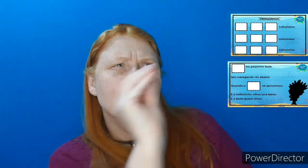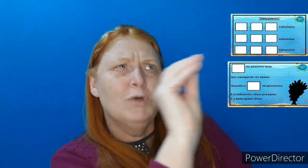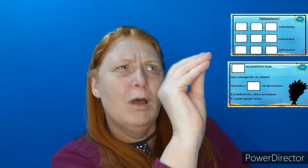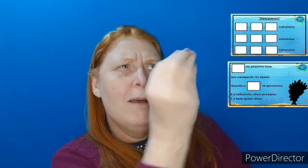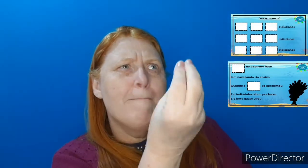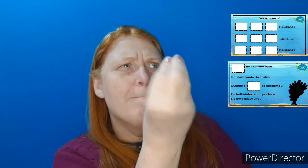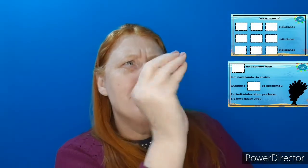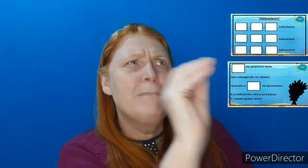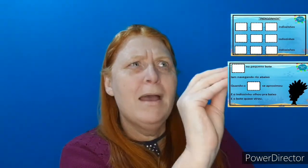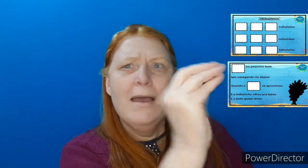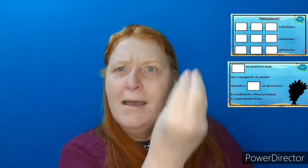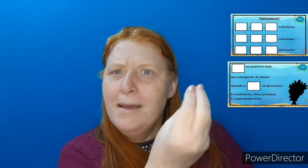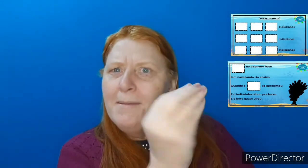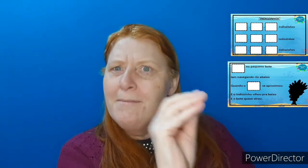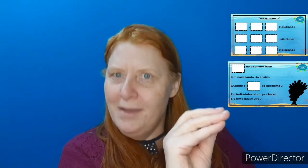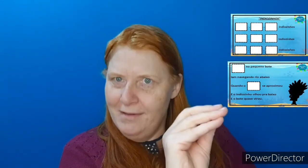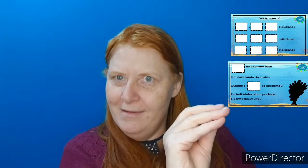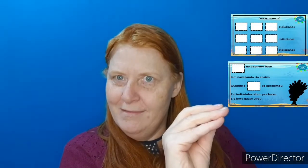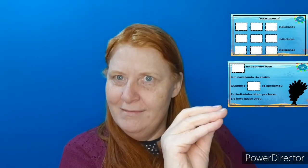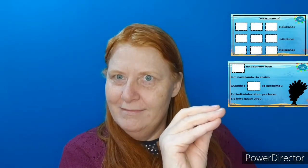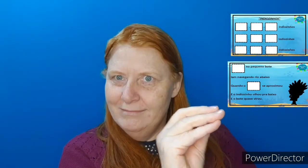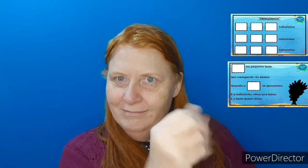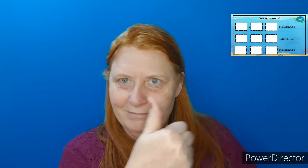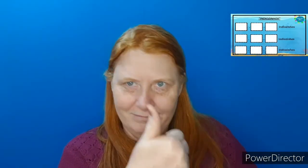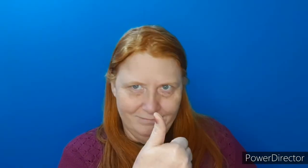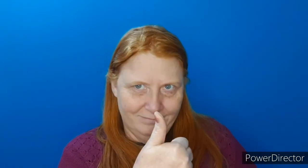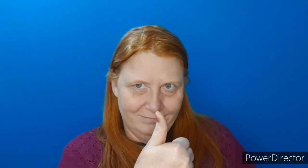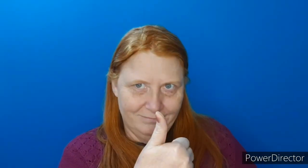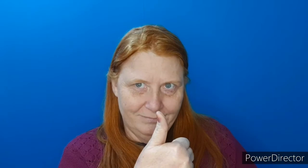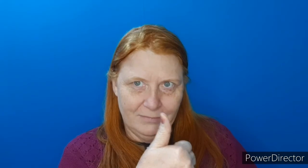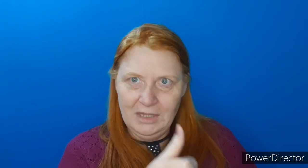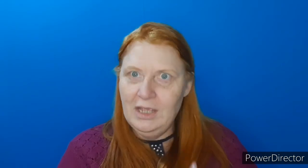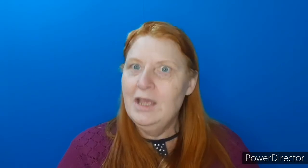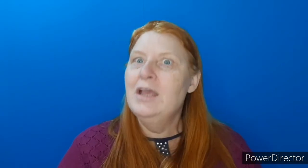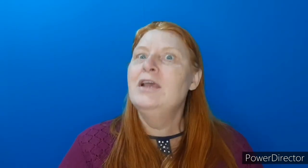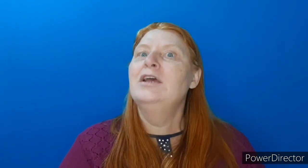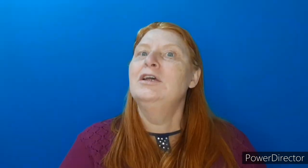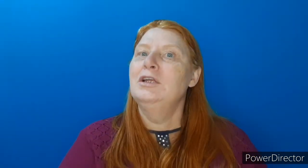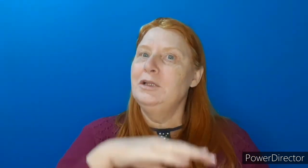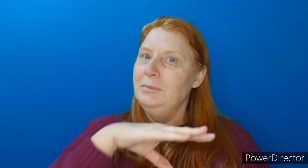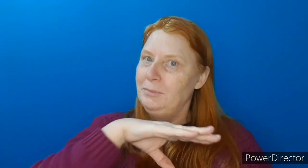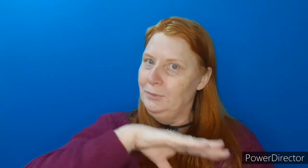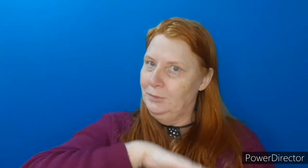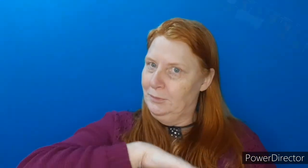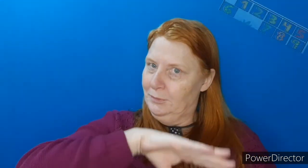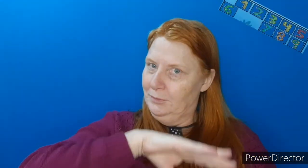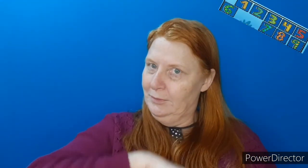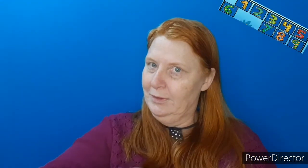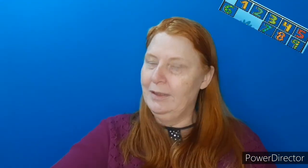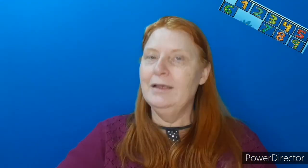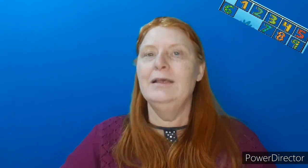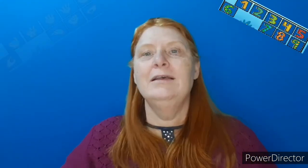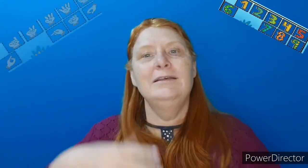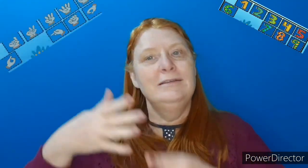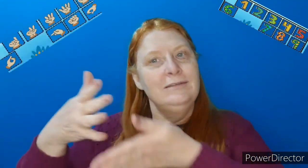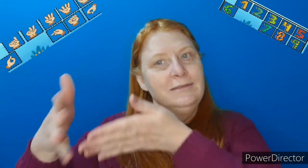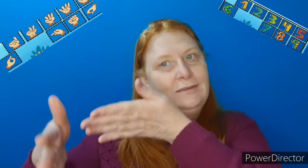números e vamos colocar em cada quadradinho, tá bom? Em português e